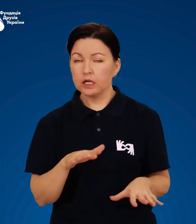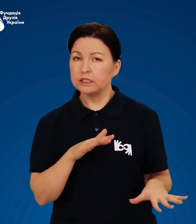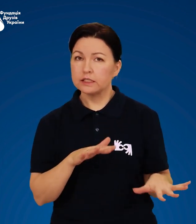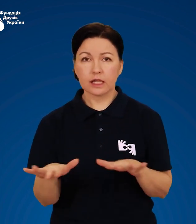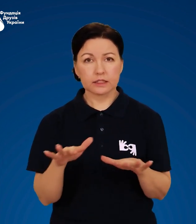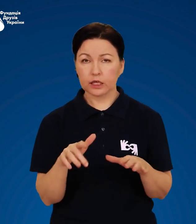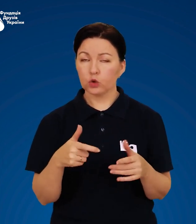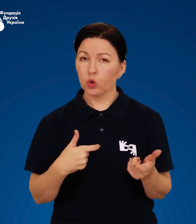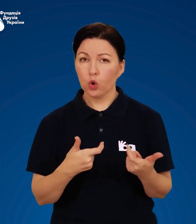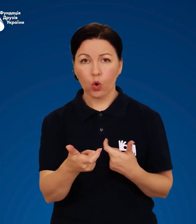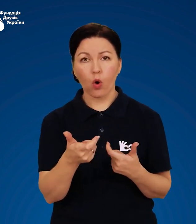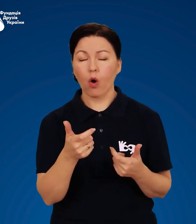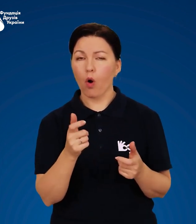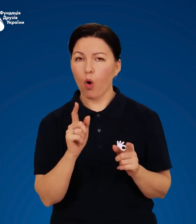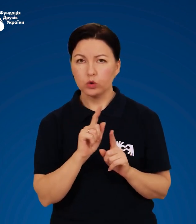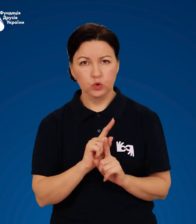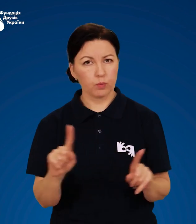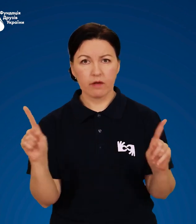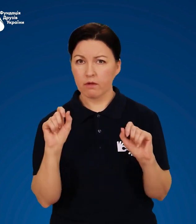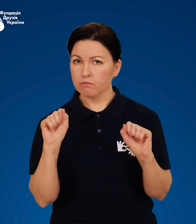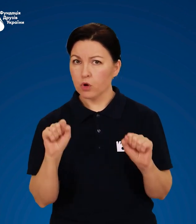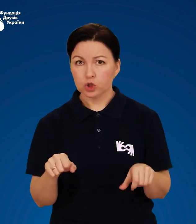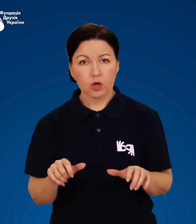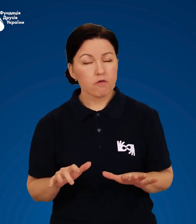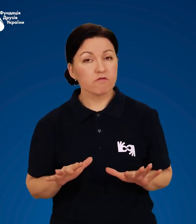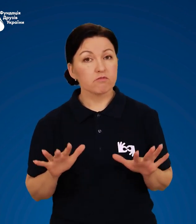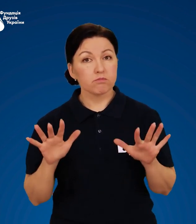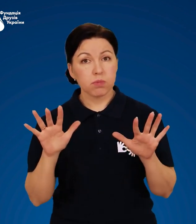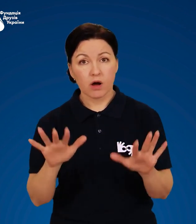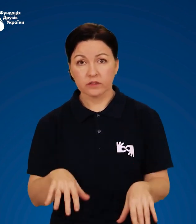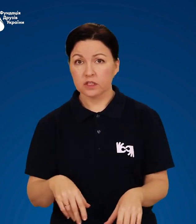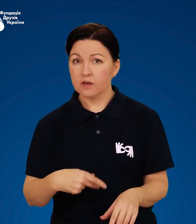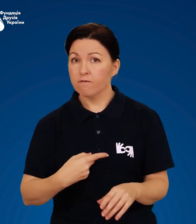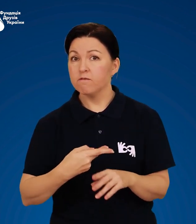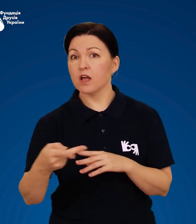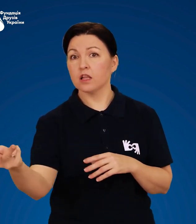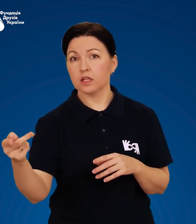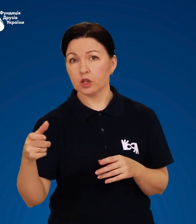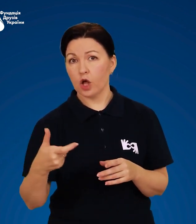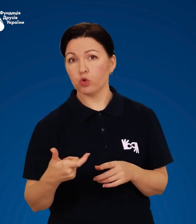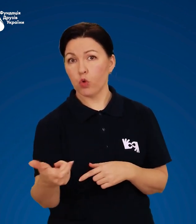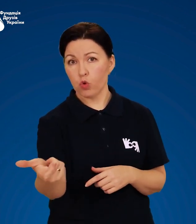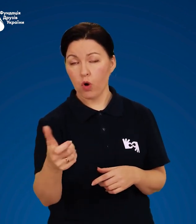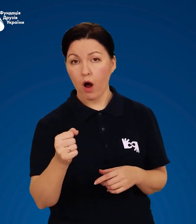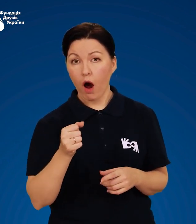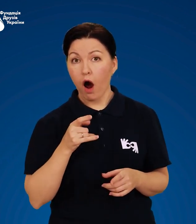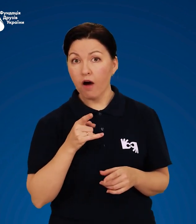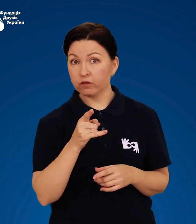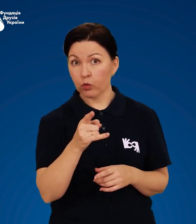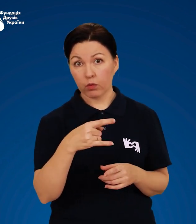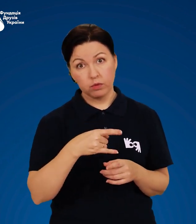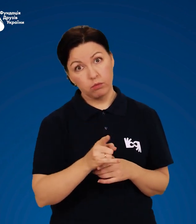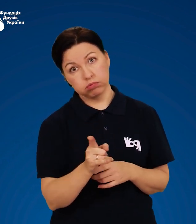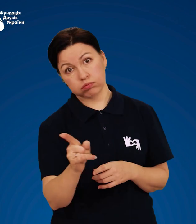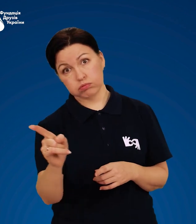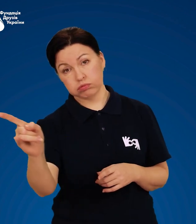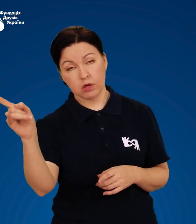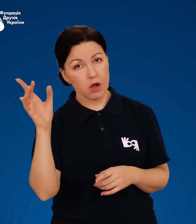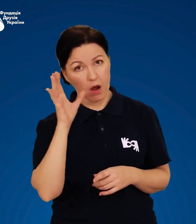дорогах особливо. Можна впасти та вилетіти на дорогу, а автомобіль може виїхати